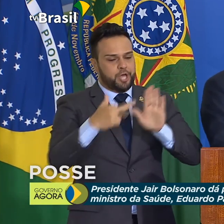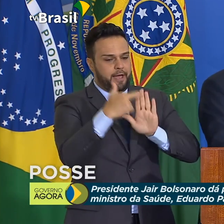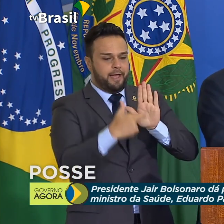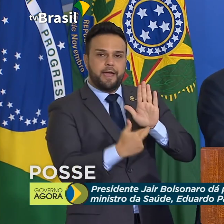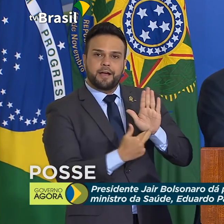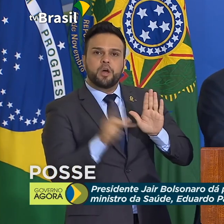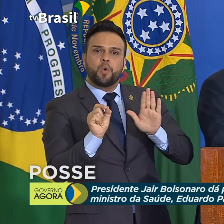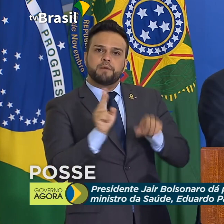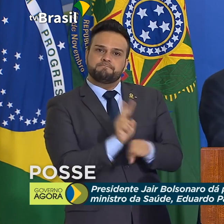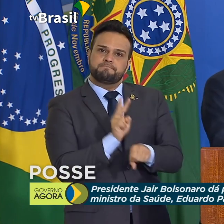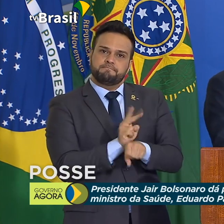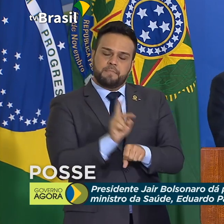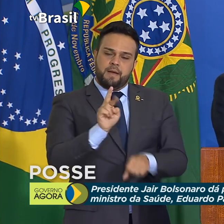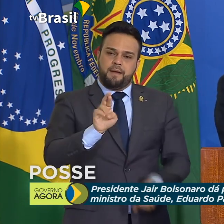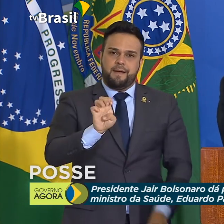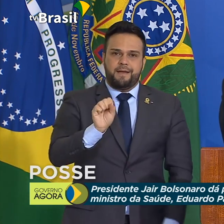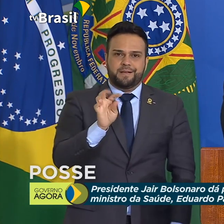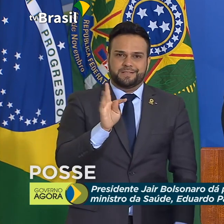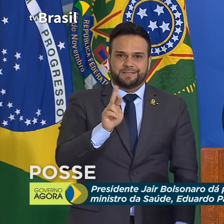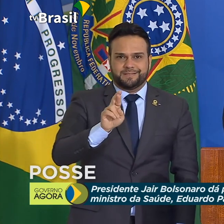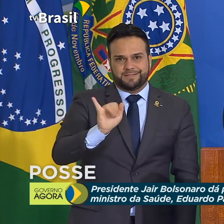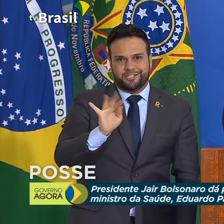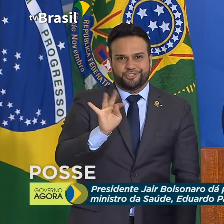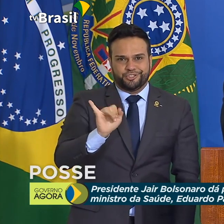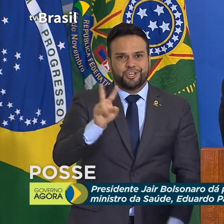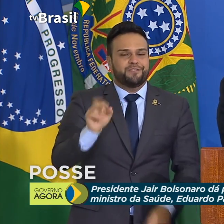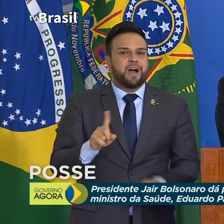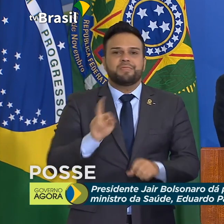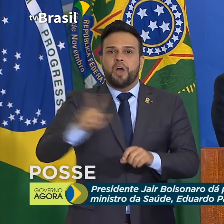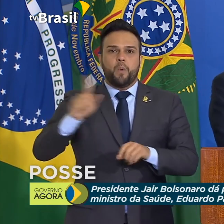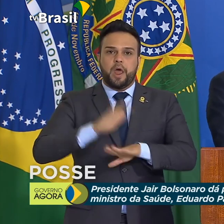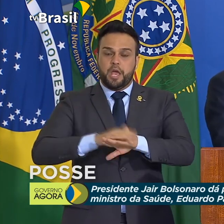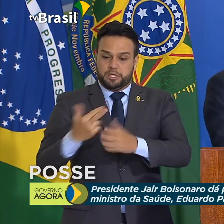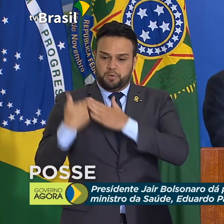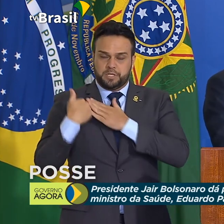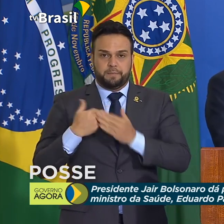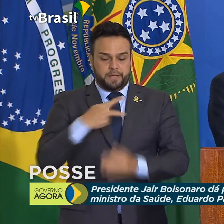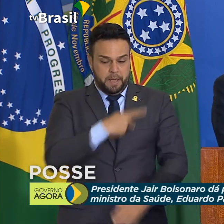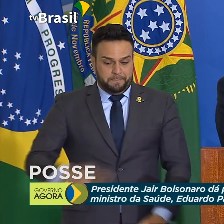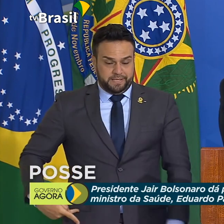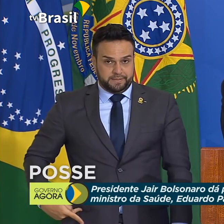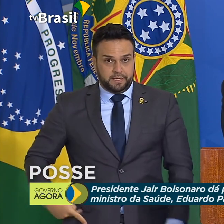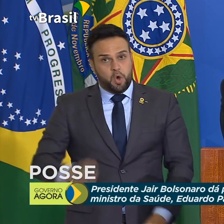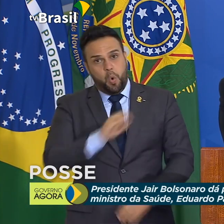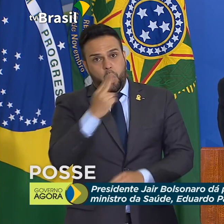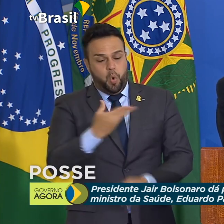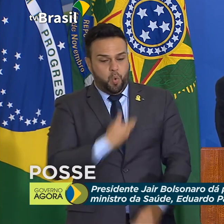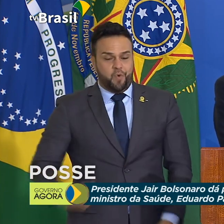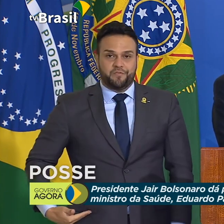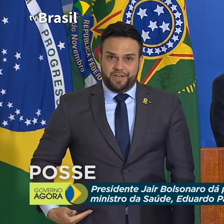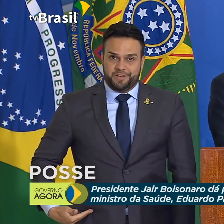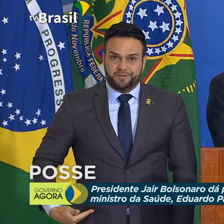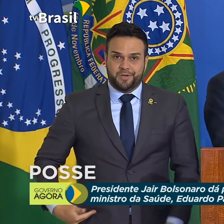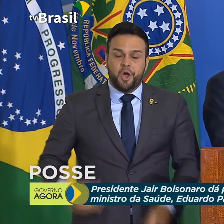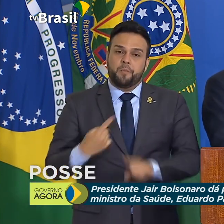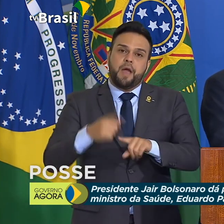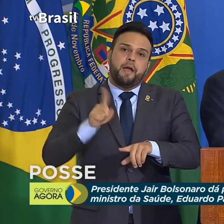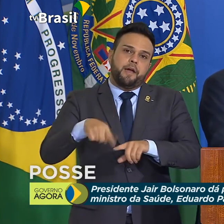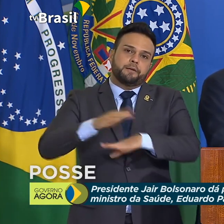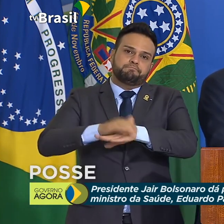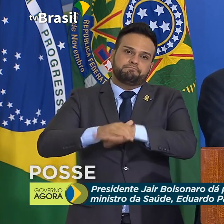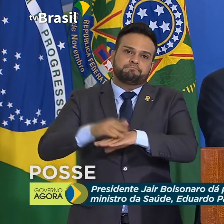não estavam mais nas mãos da presidência da República ou do nosso governo como um todo. Por atenção judicial,